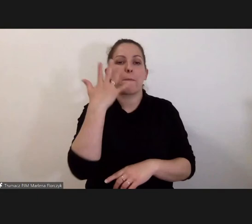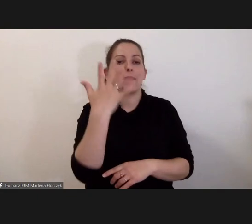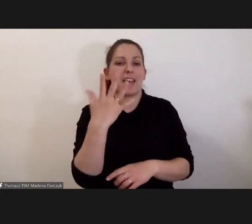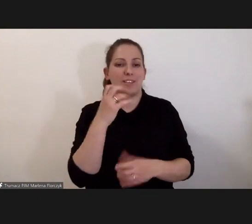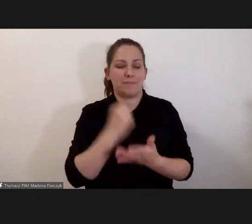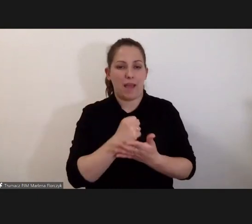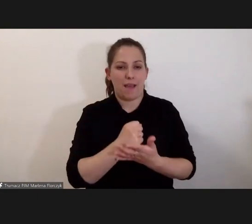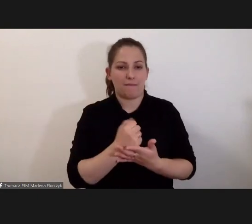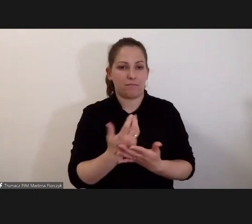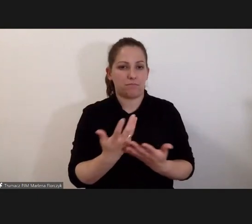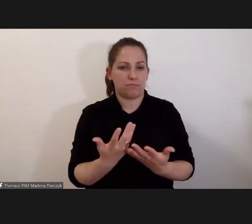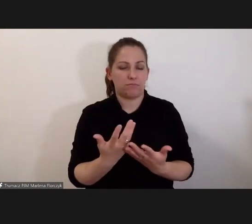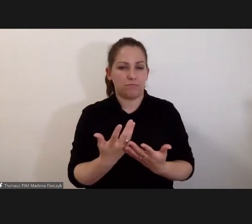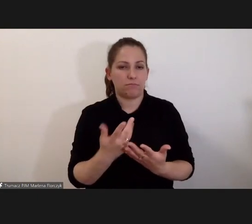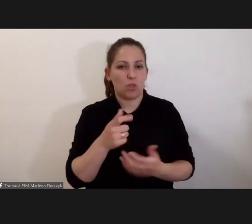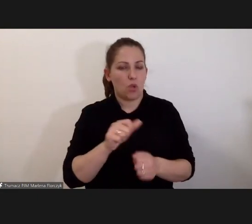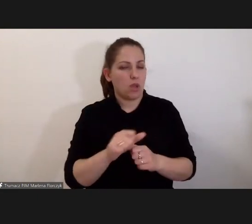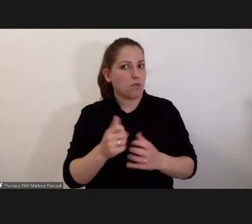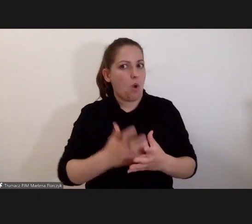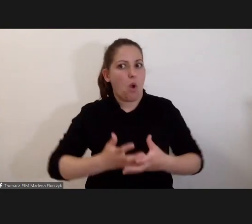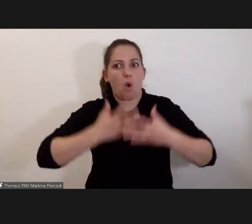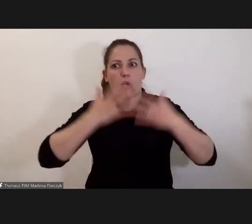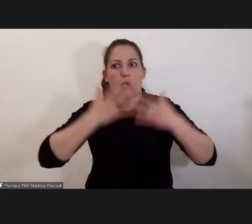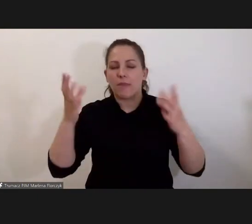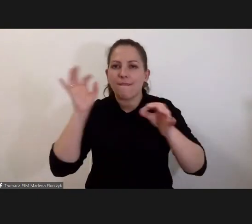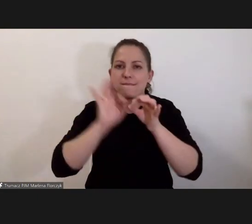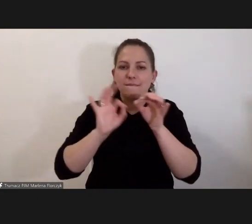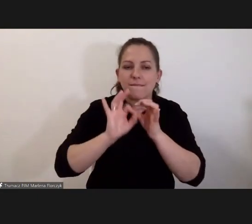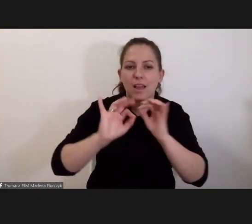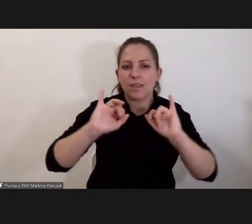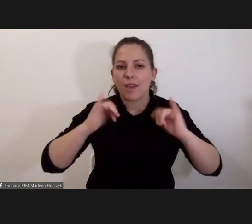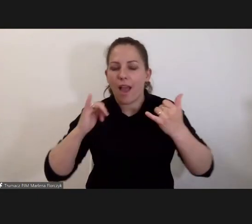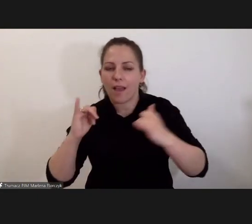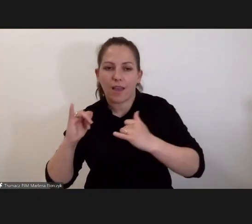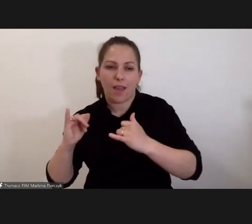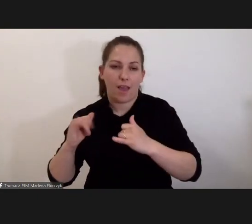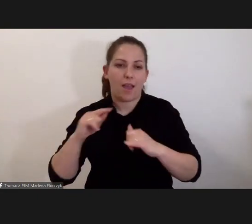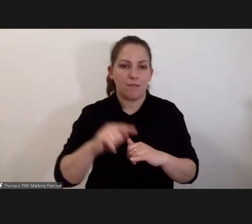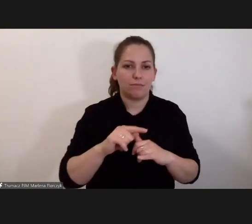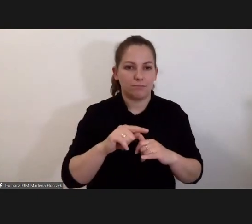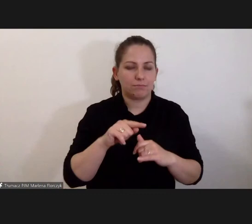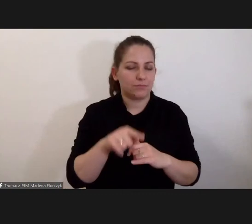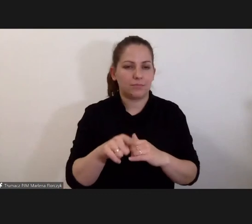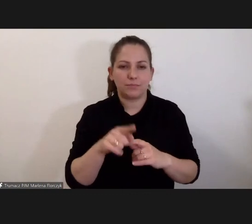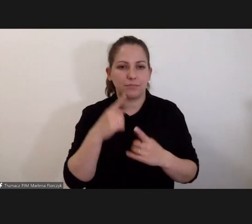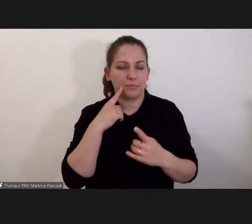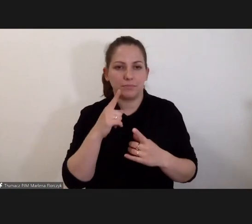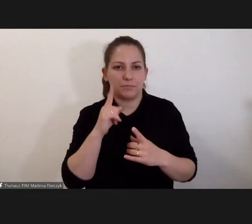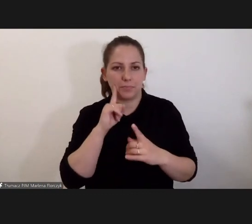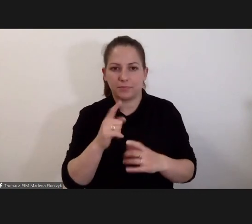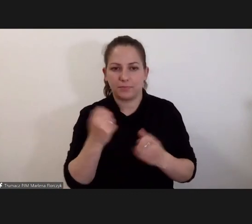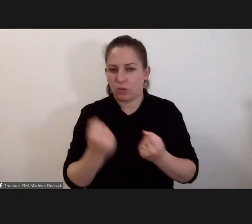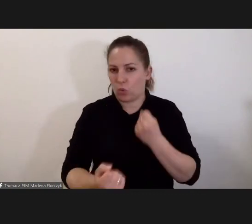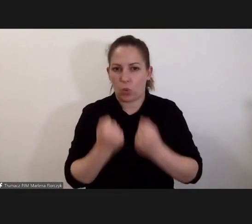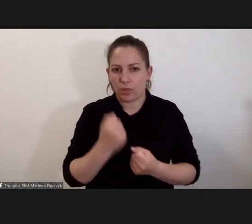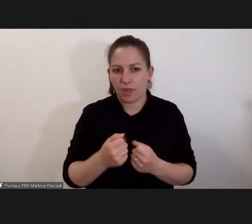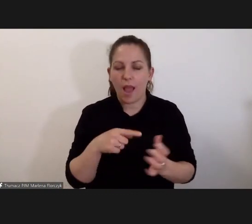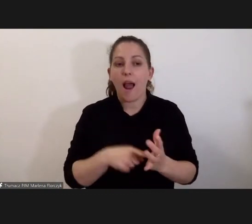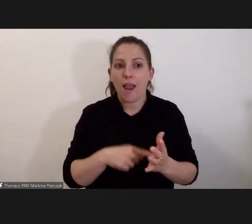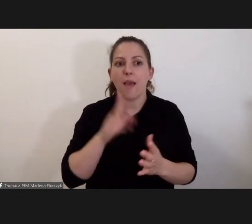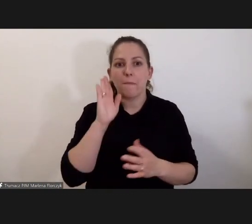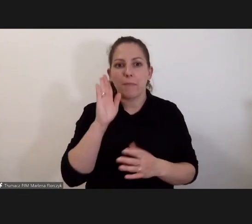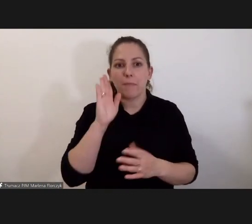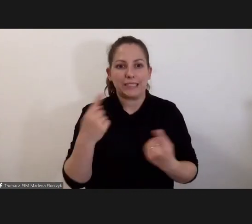To już jest oczywiście ogromnym wyzwaniem logistycznym, bo pod każdym względem jest to niesłychanie trudne, ale taka będzie